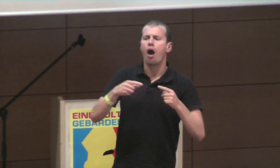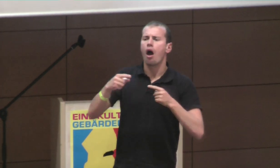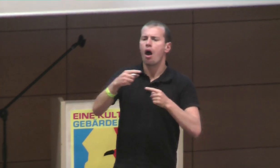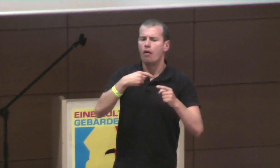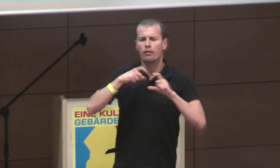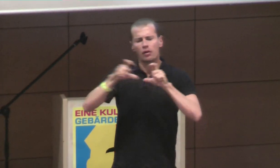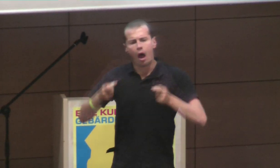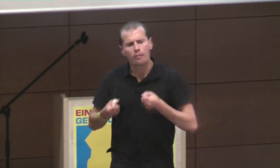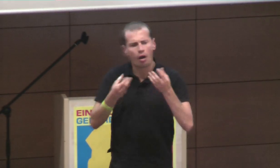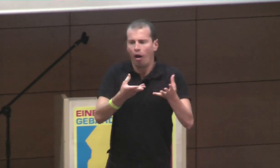und, äh,